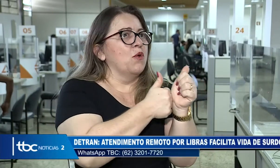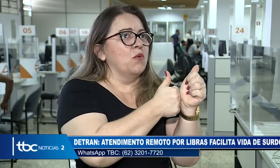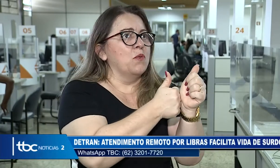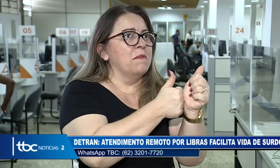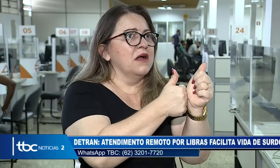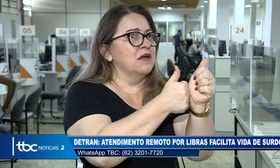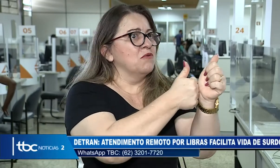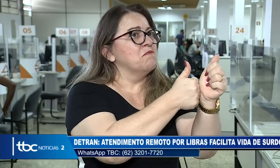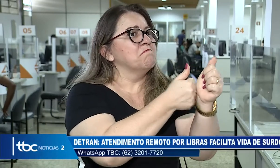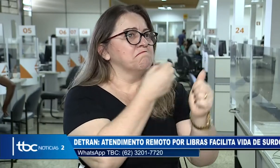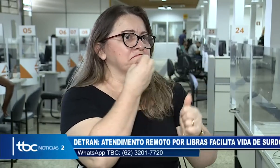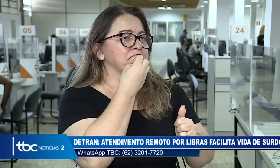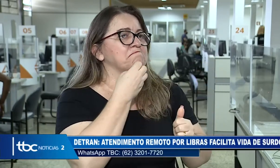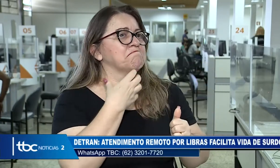Ter esse acompanhamento é muito bom.